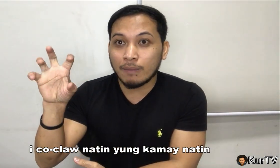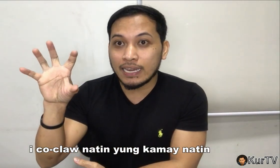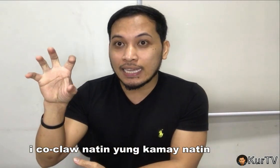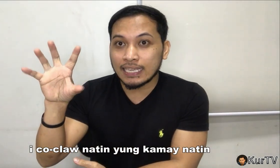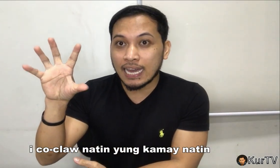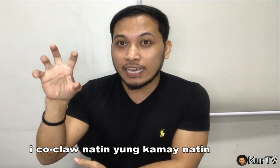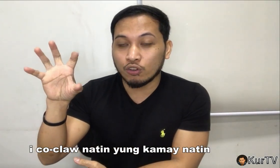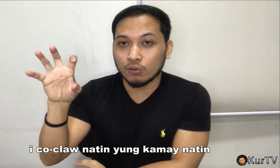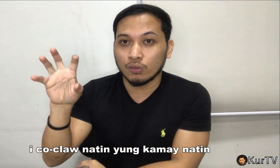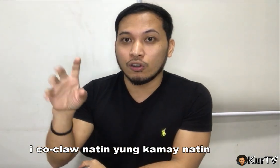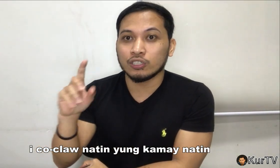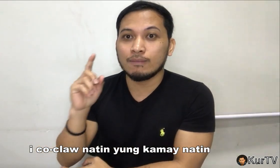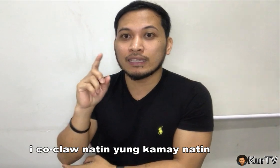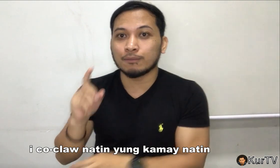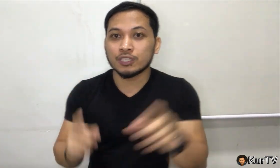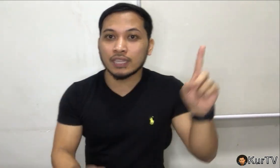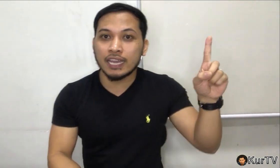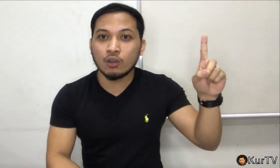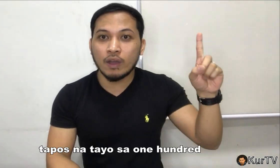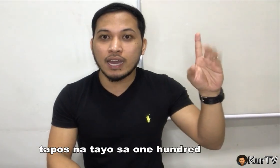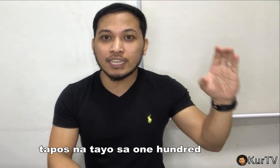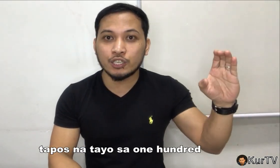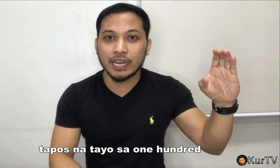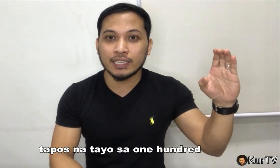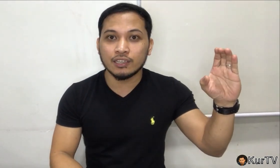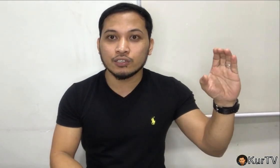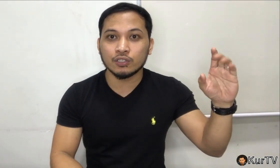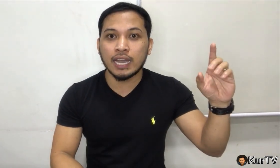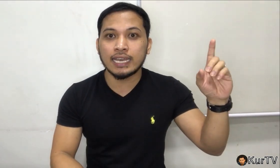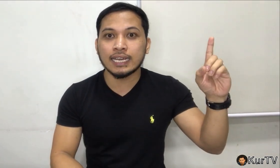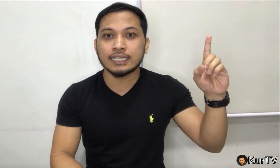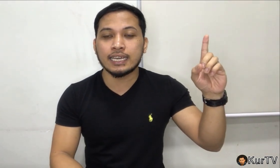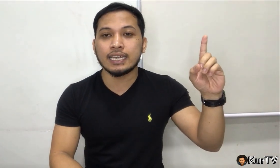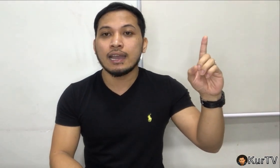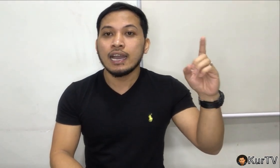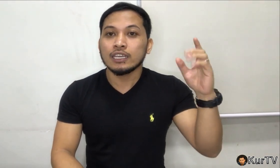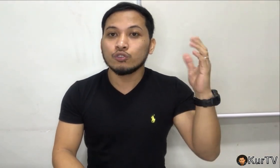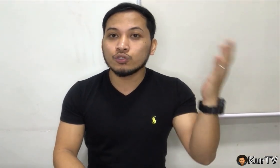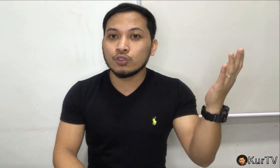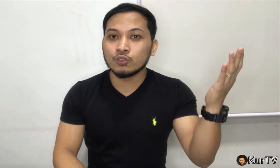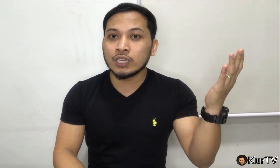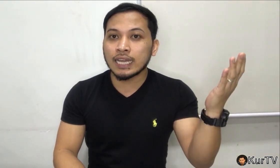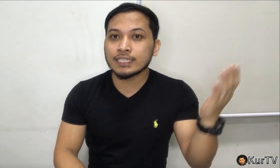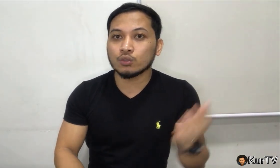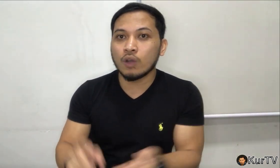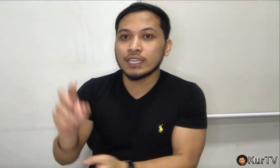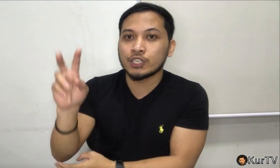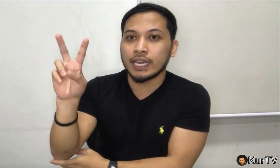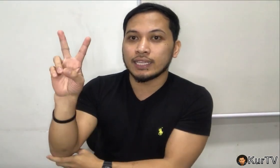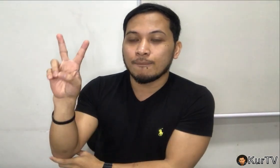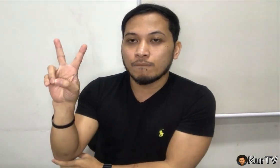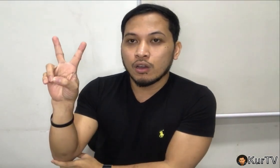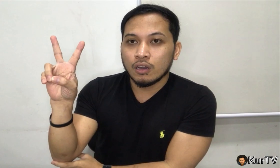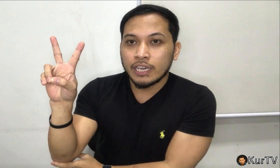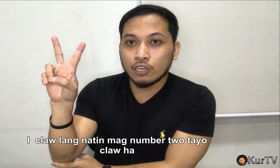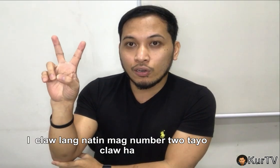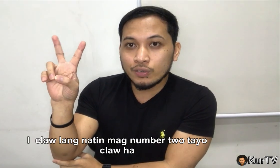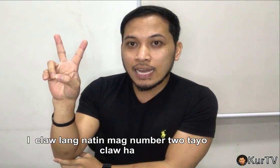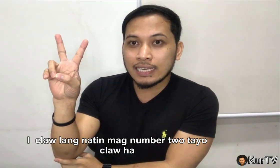kamay natin, ha? Iko-clone. O, diba? Tapos na tayo ng 100. So, dahil kasi, doon na tayo sa 200. I-clone lang